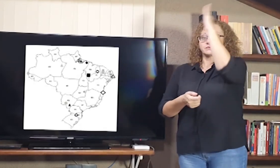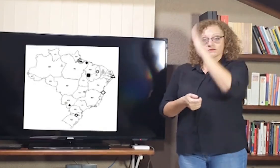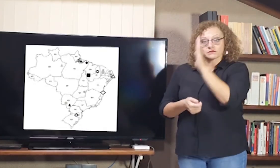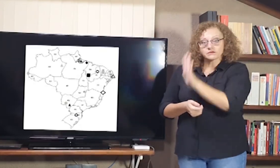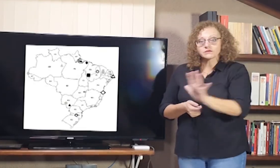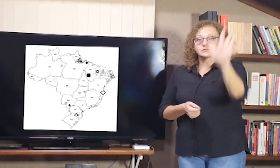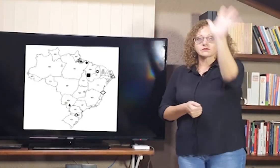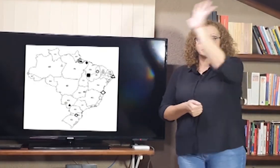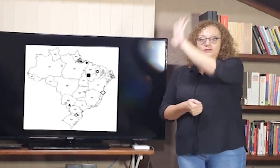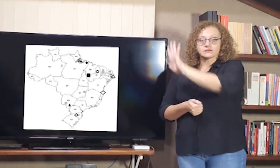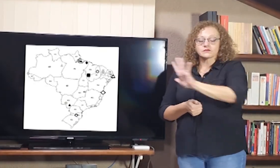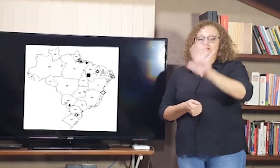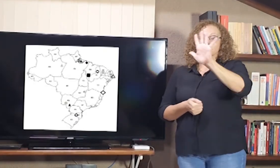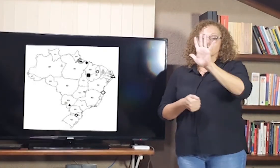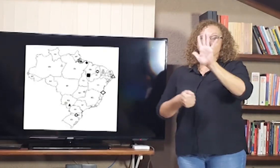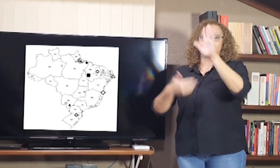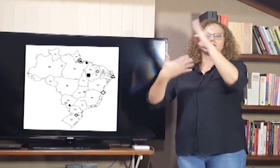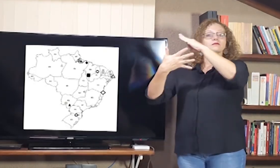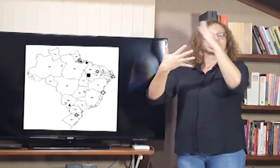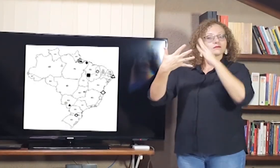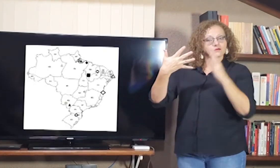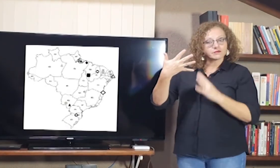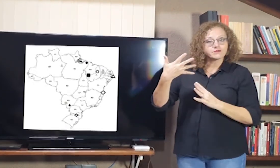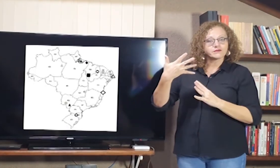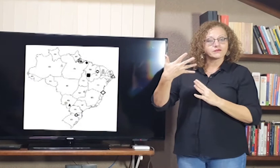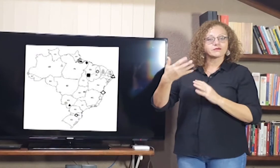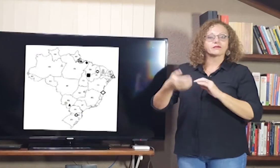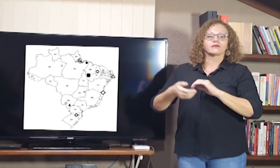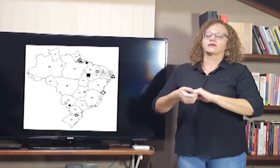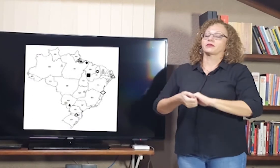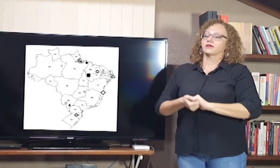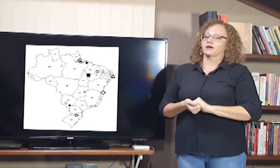principal, em todo o país, que é a Libras.